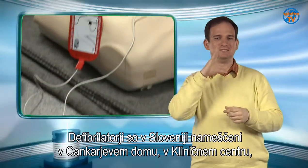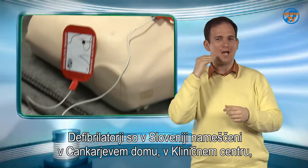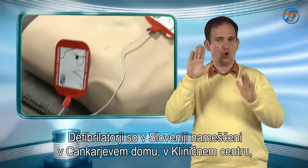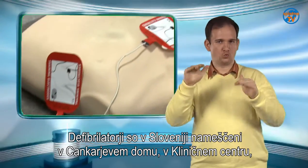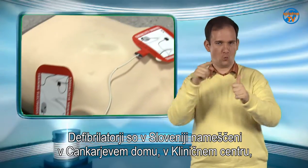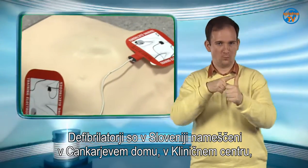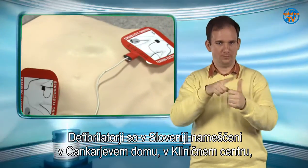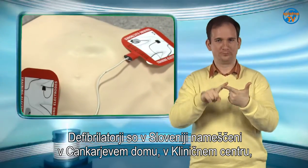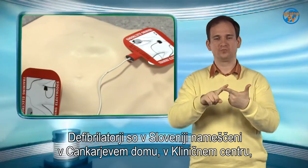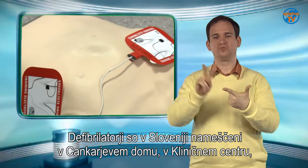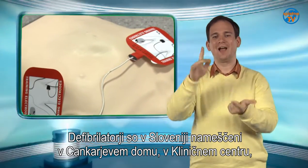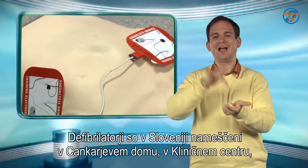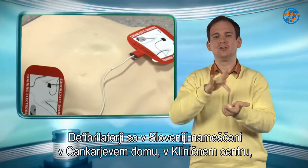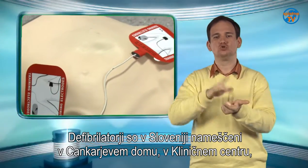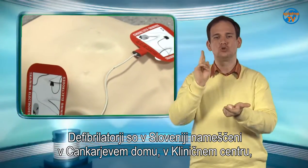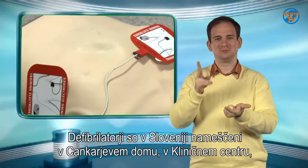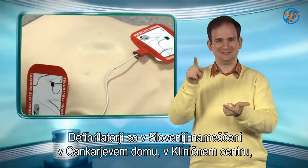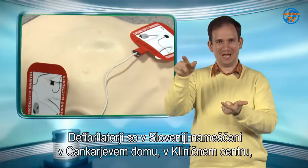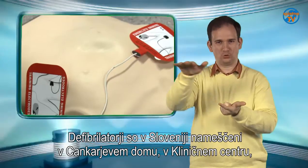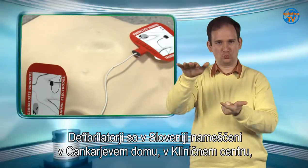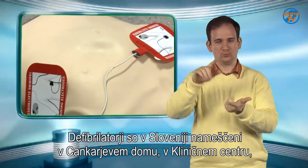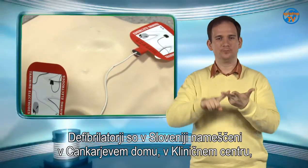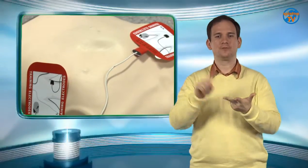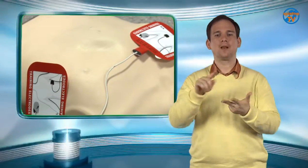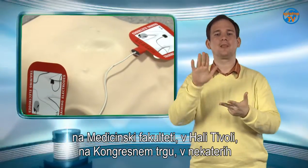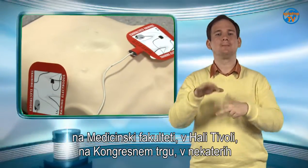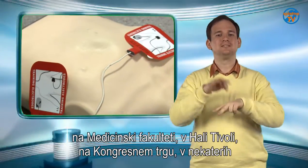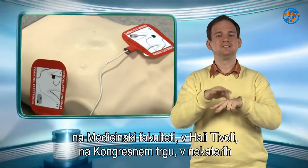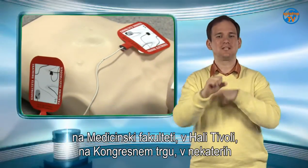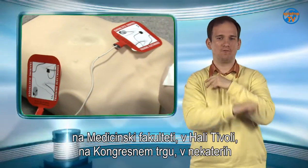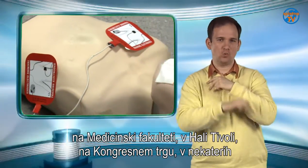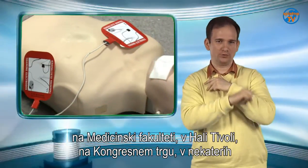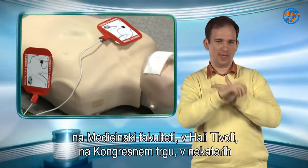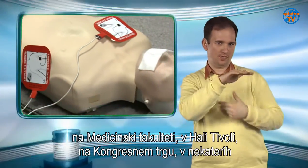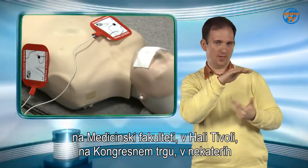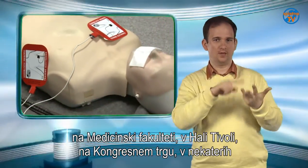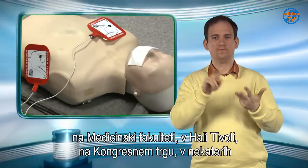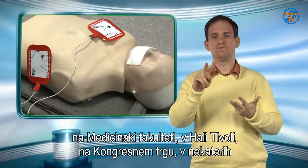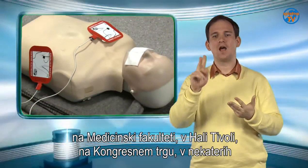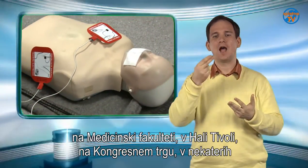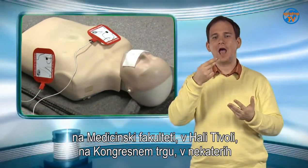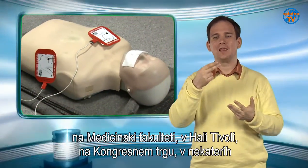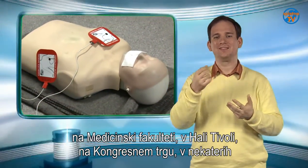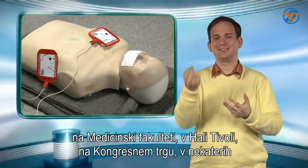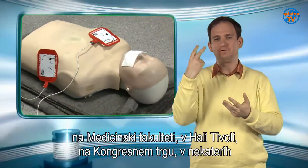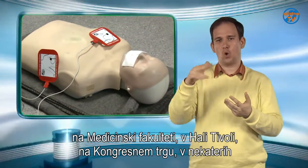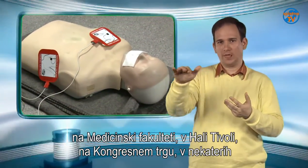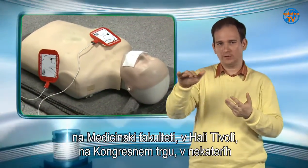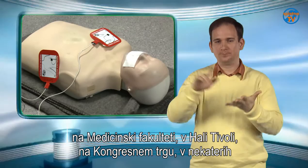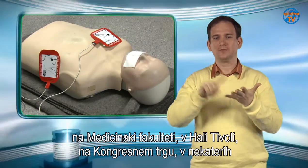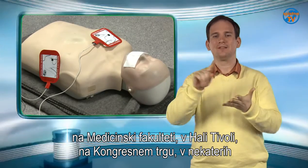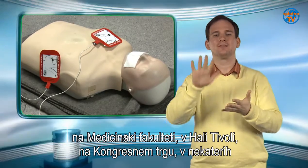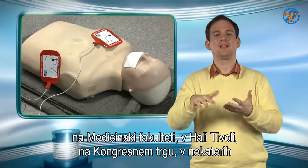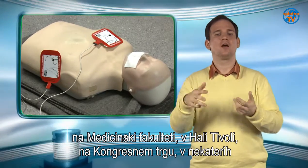domu, v kliničnem centru, na medicinski fakulteti, v Hali Tivoli, na kongresnem trgu,